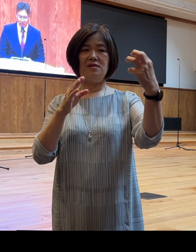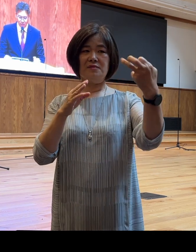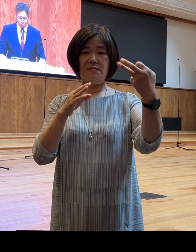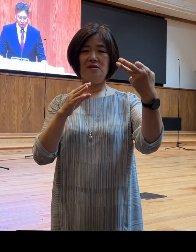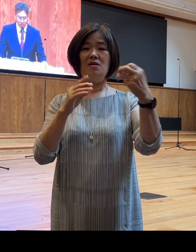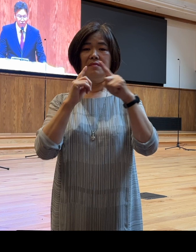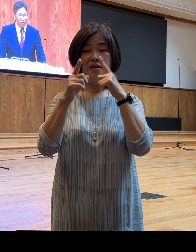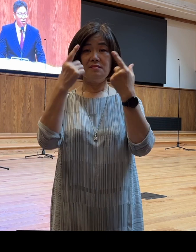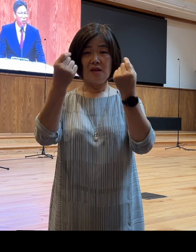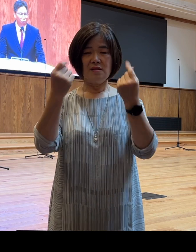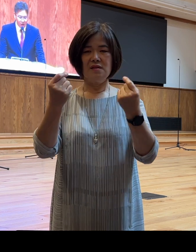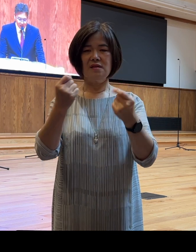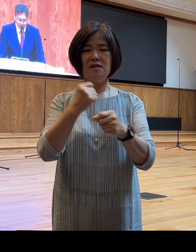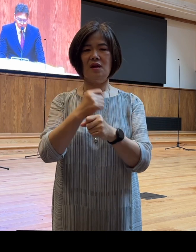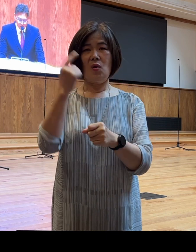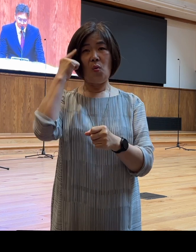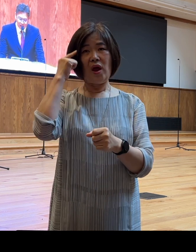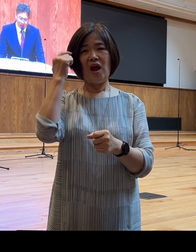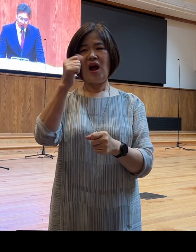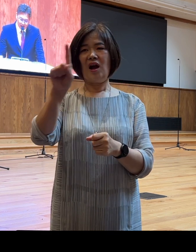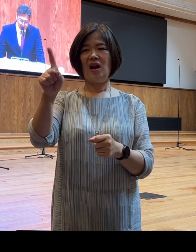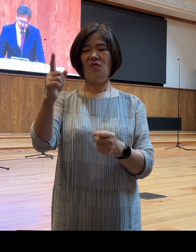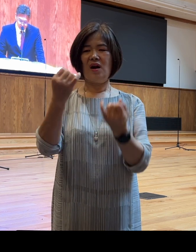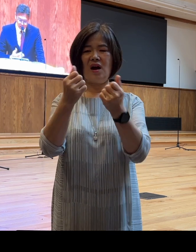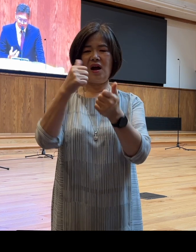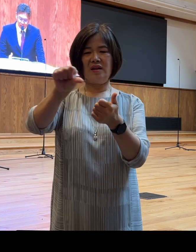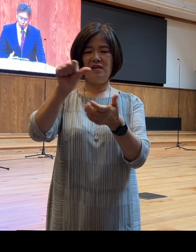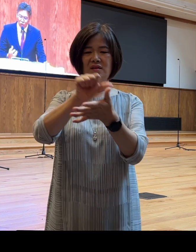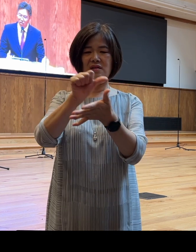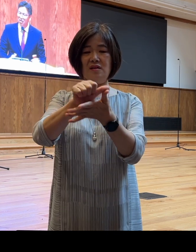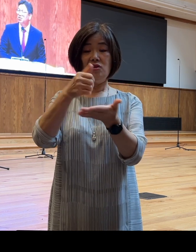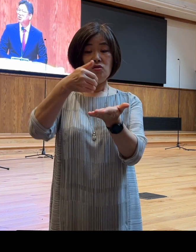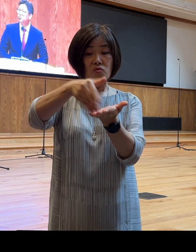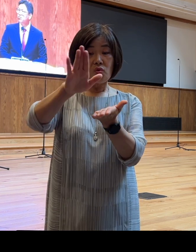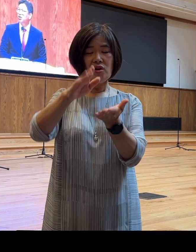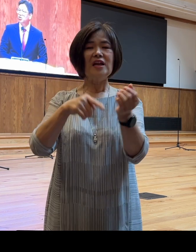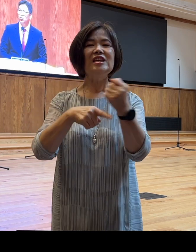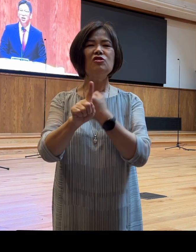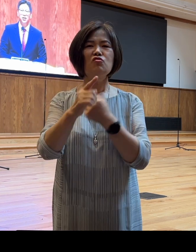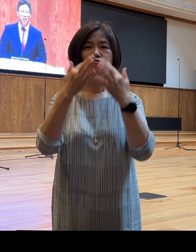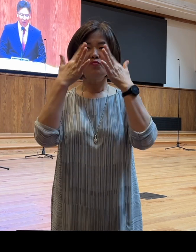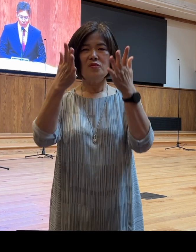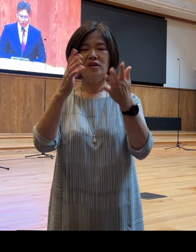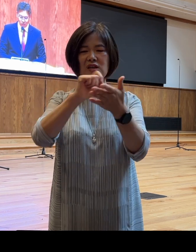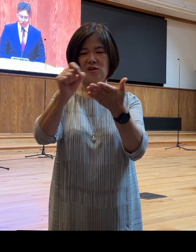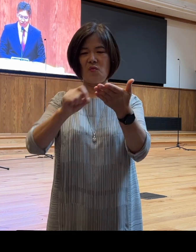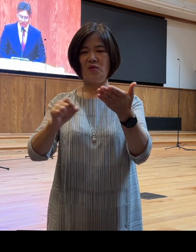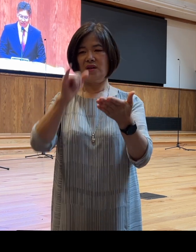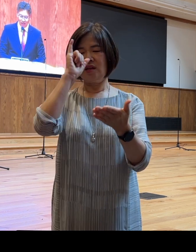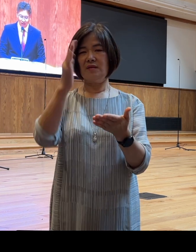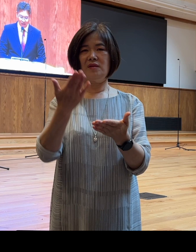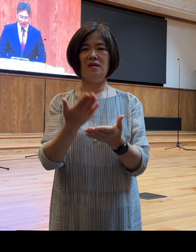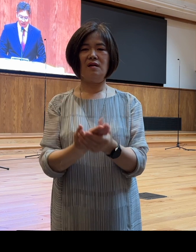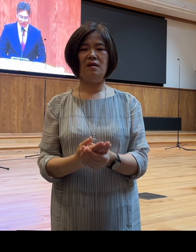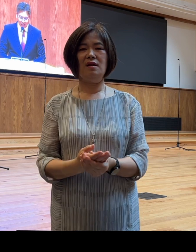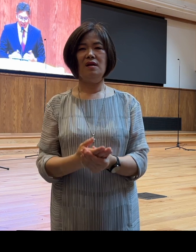보게 되면 왜 하갈과 그의 아들 이스마엘이 쫓겨나게 되는지 분명한 이유가 기록되어 있습니다 사라의 아들